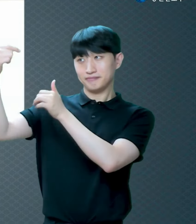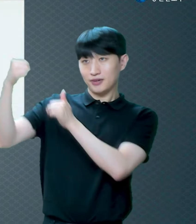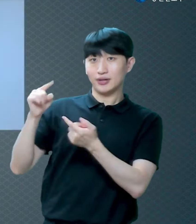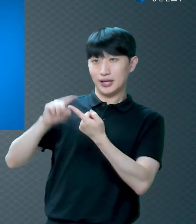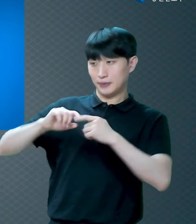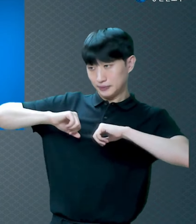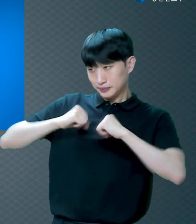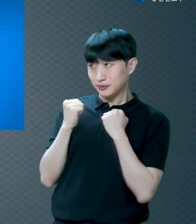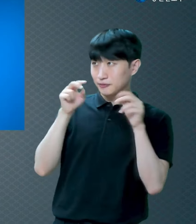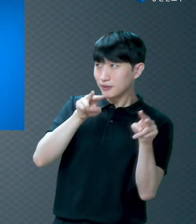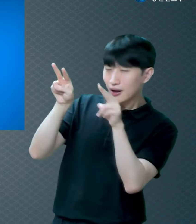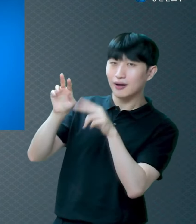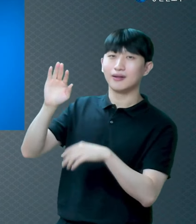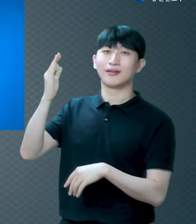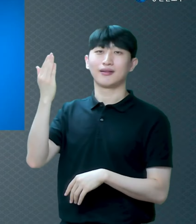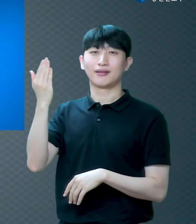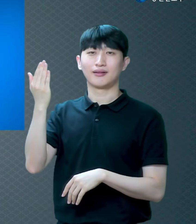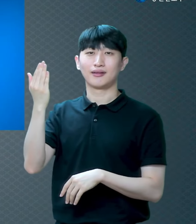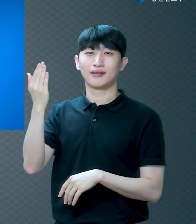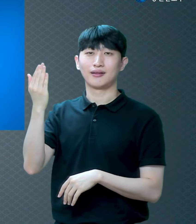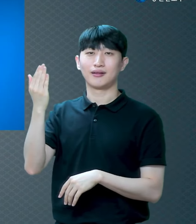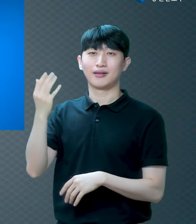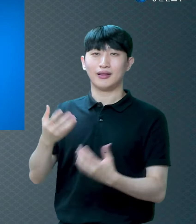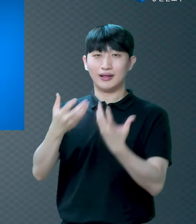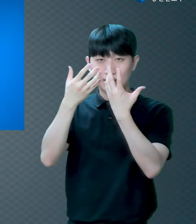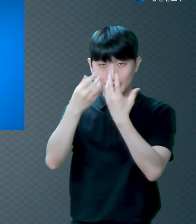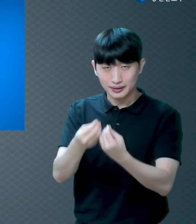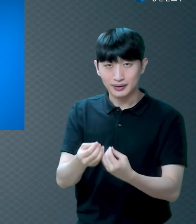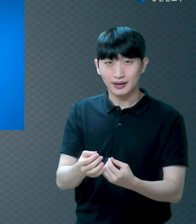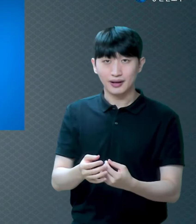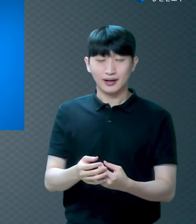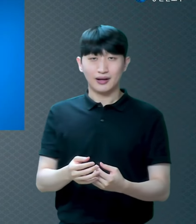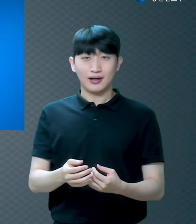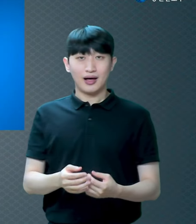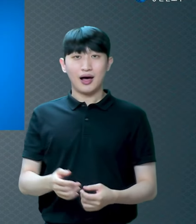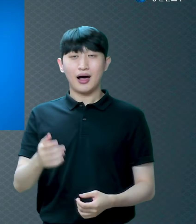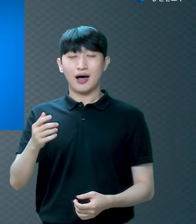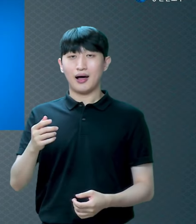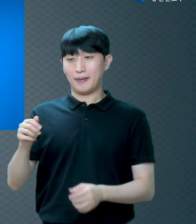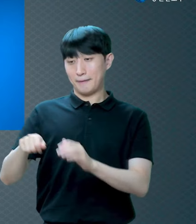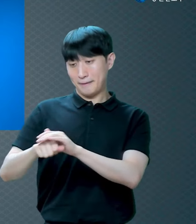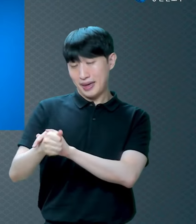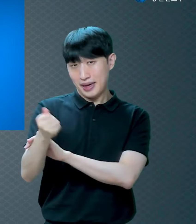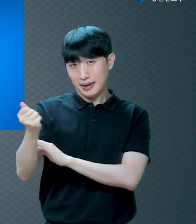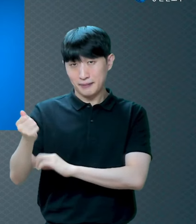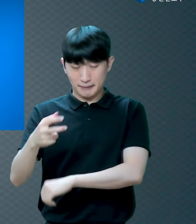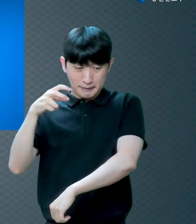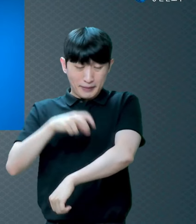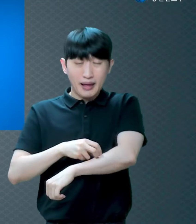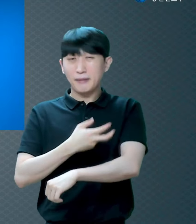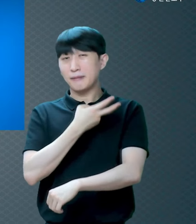뱀의 독이 몸속에서 퍼져요 죽어가고 있어요 그런데 노뱀 쳐다보면 살아요?